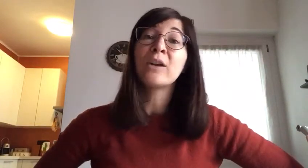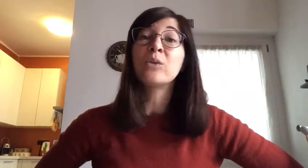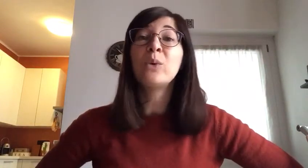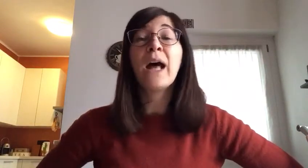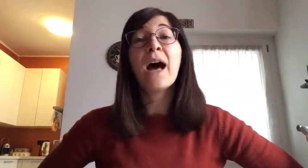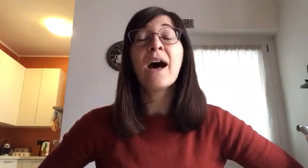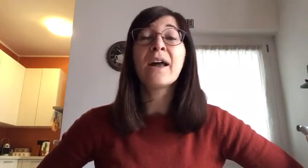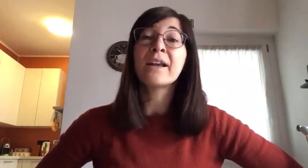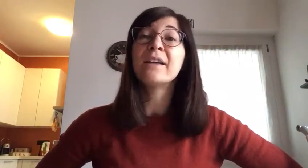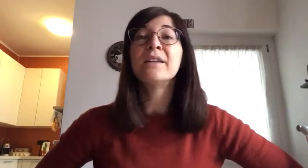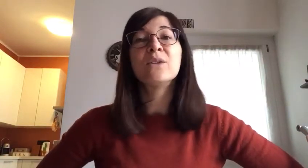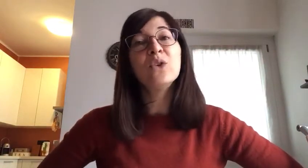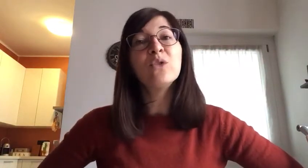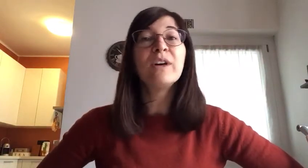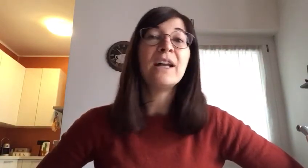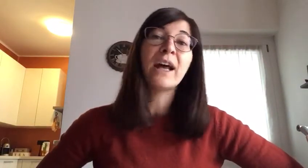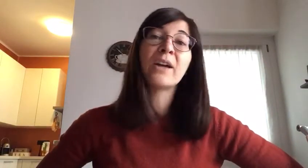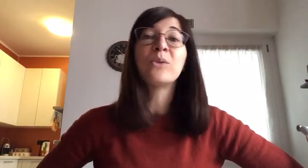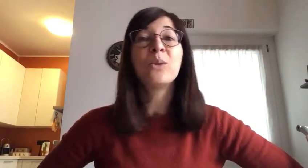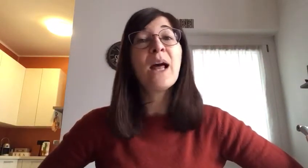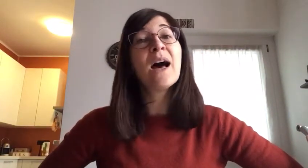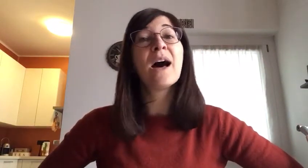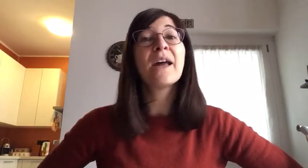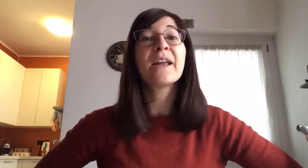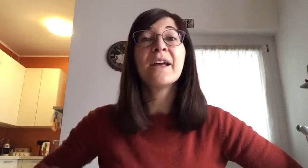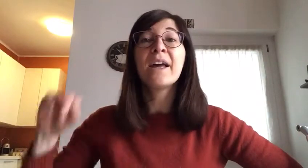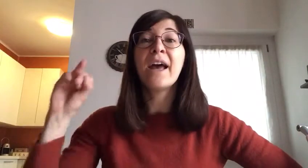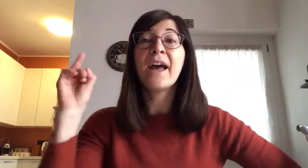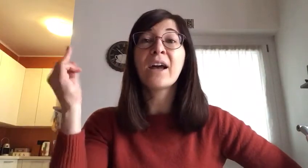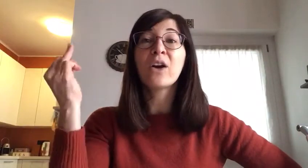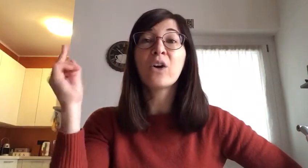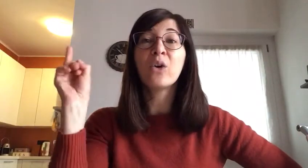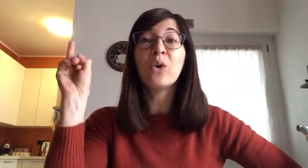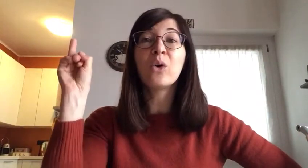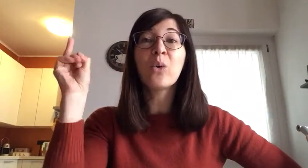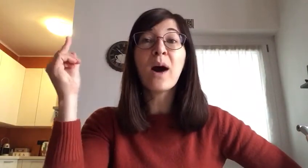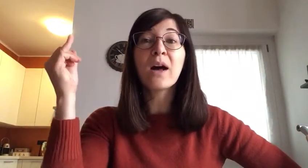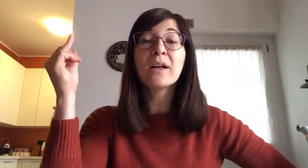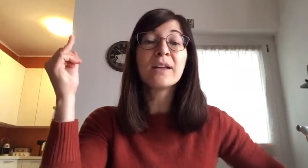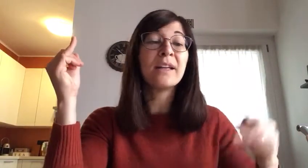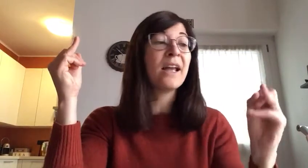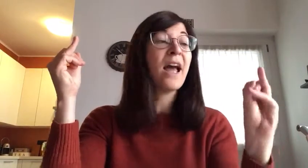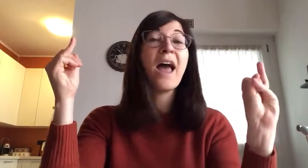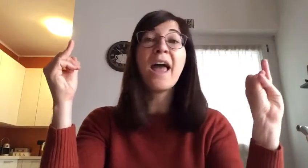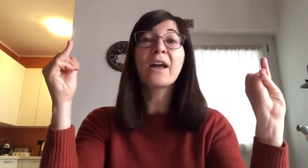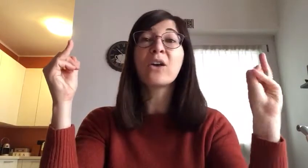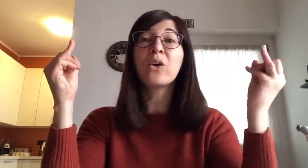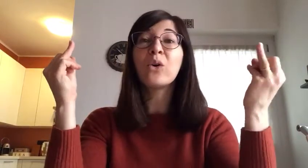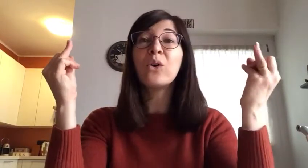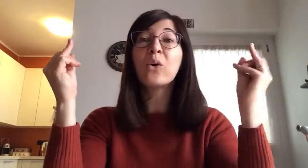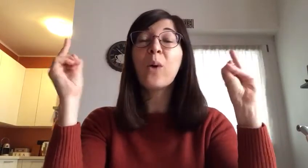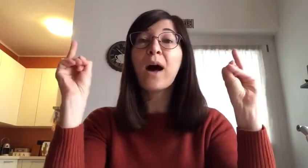'anulare dove l'anulare eccolo qua eccolo qua